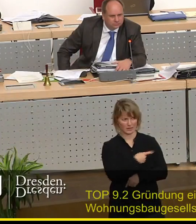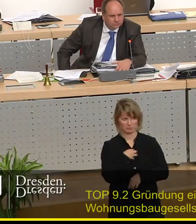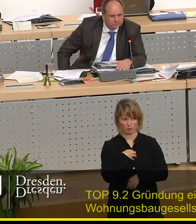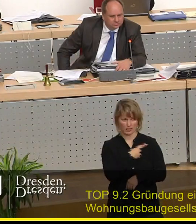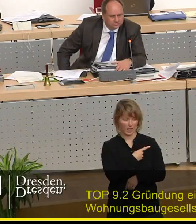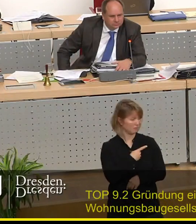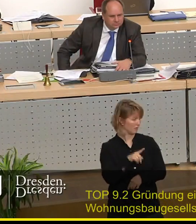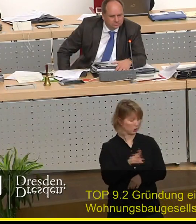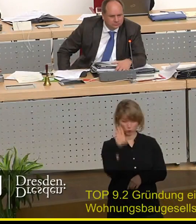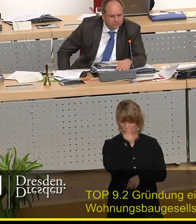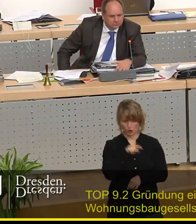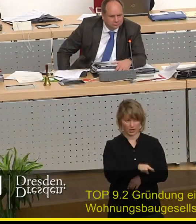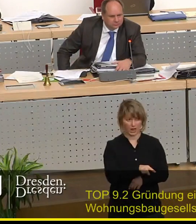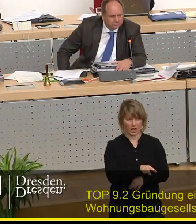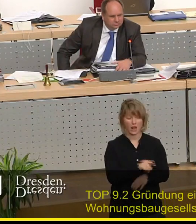Ja,